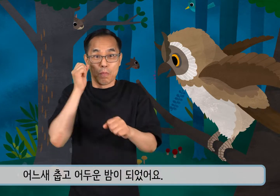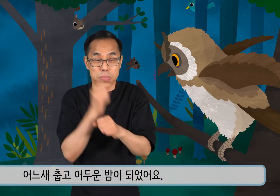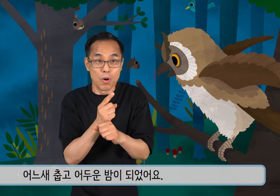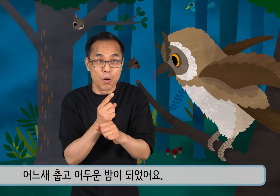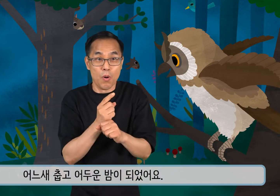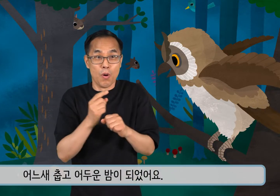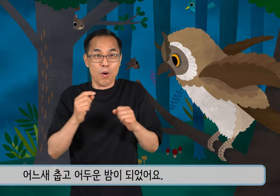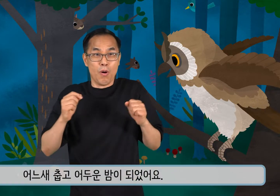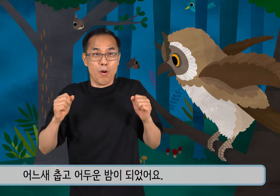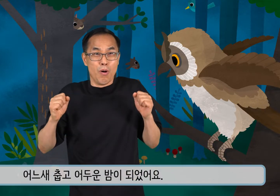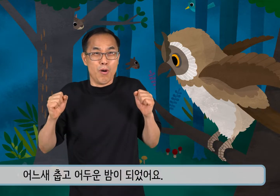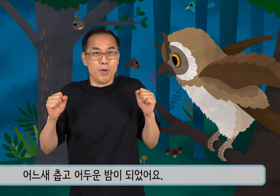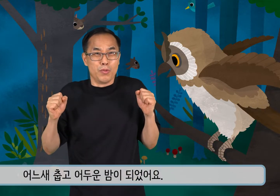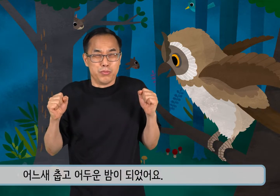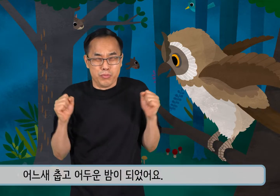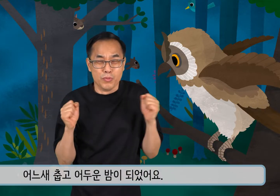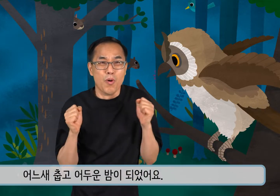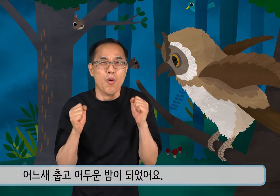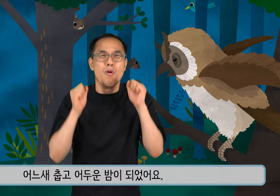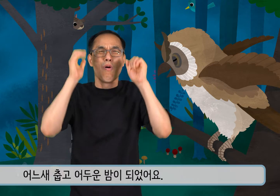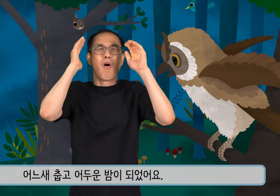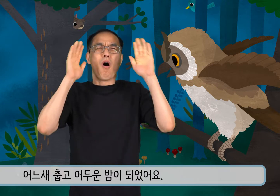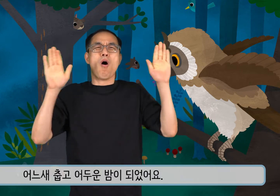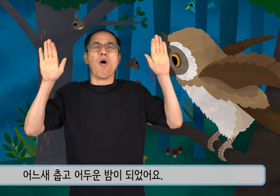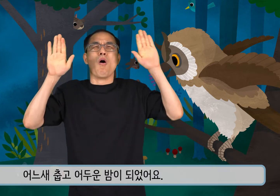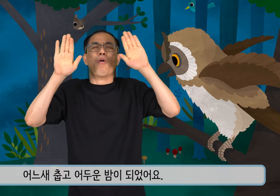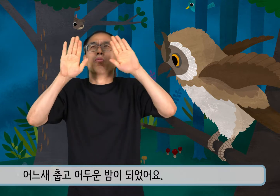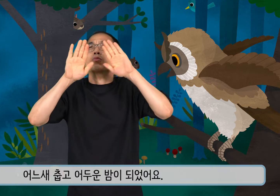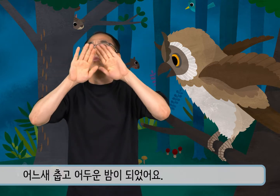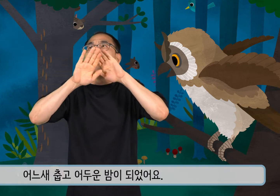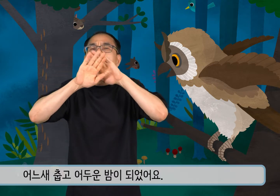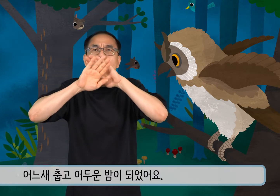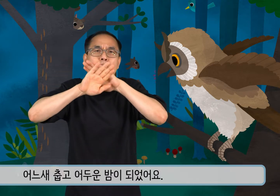어느새 춥고 어두운 밤이 되었어요.